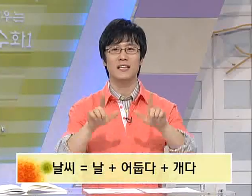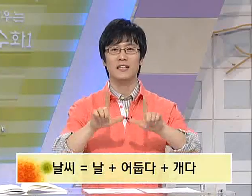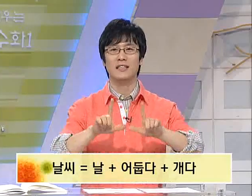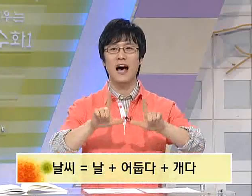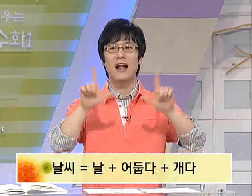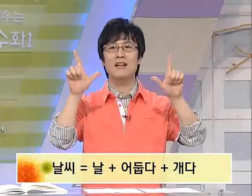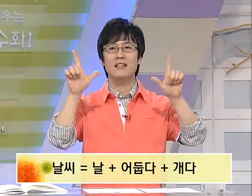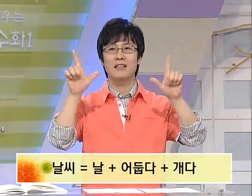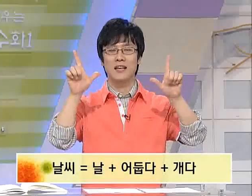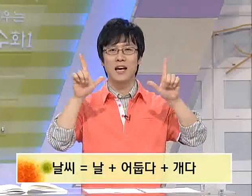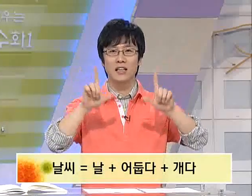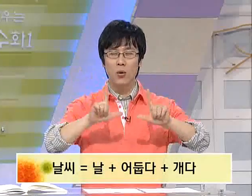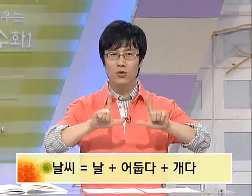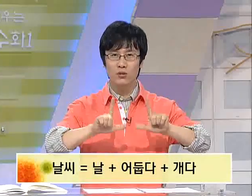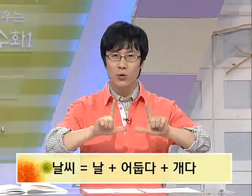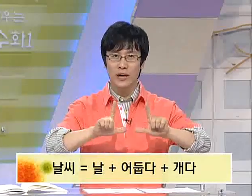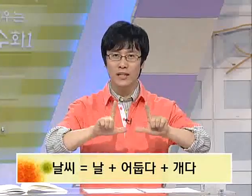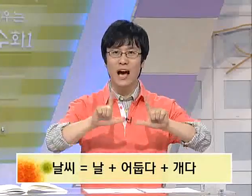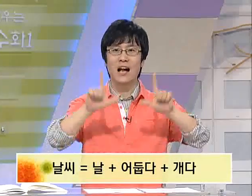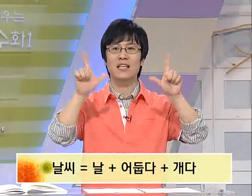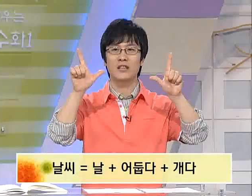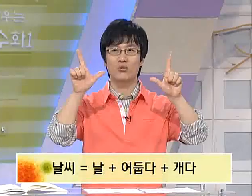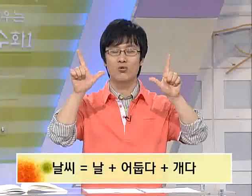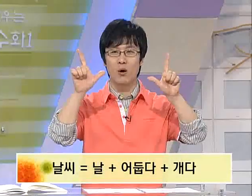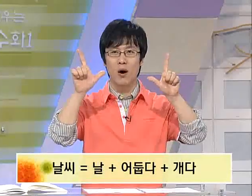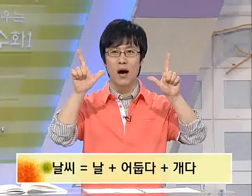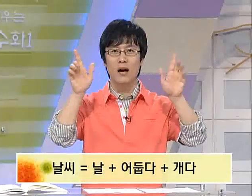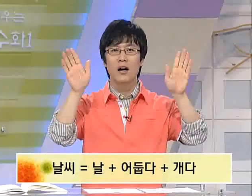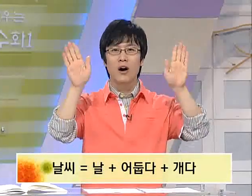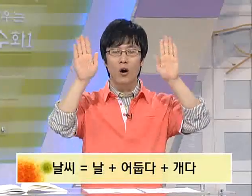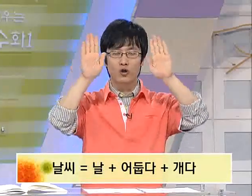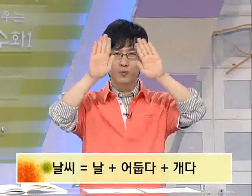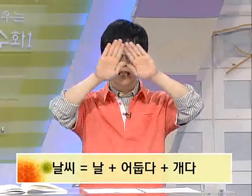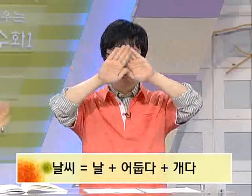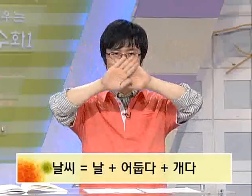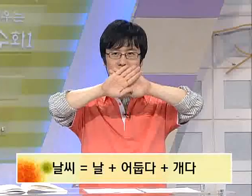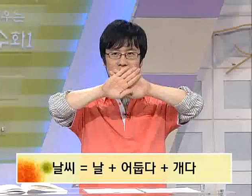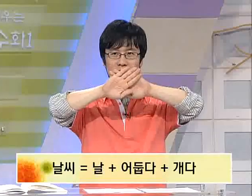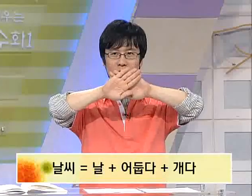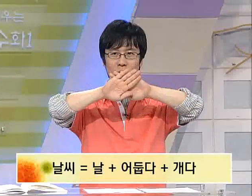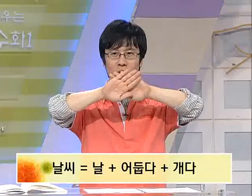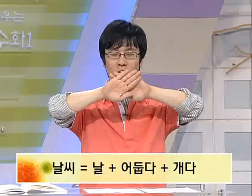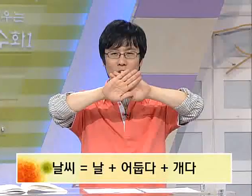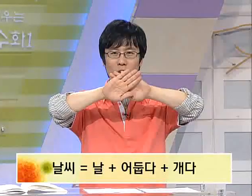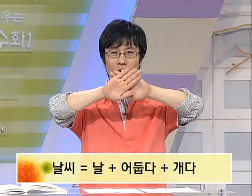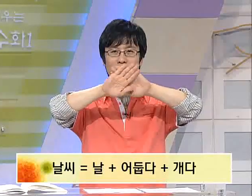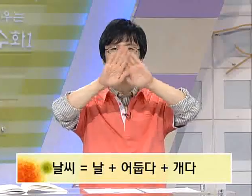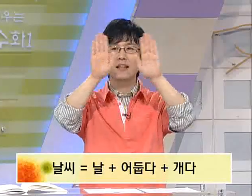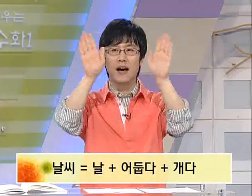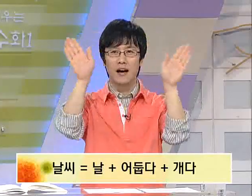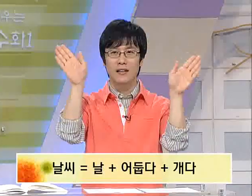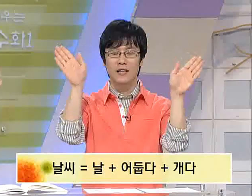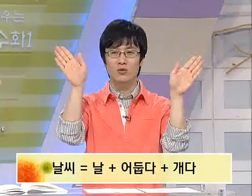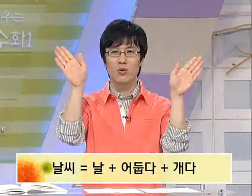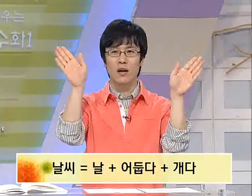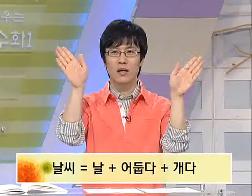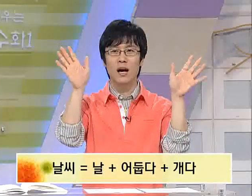해가 떠오르는 모양의 날이라는 수화와 어둡다, 그리고 게다라는 수화가